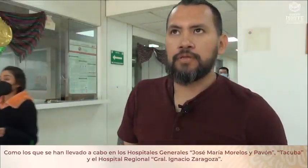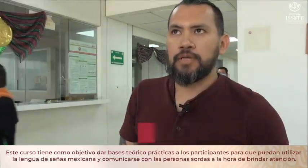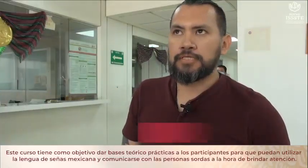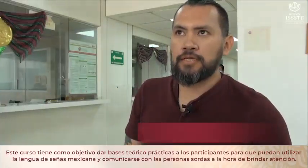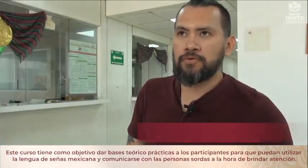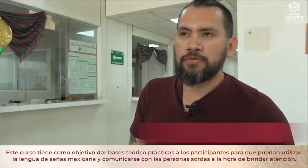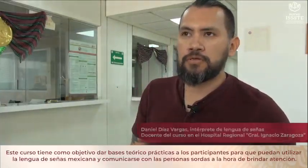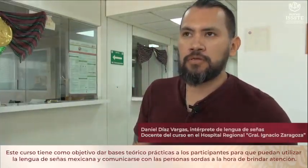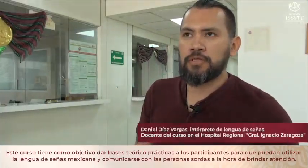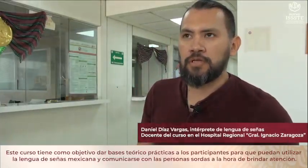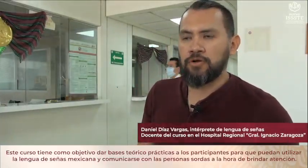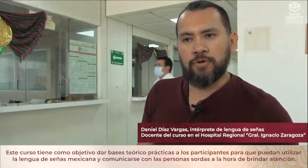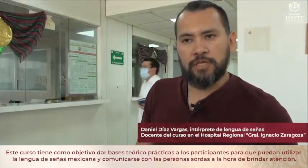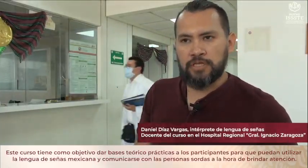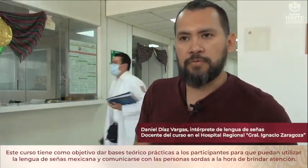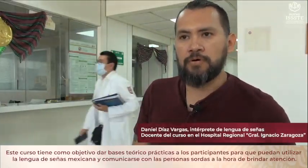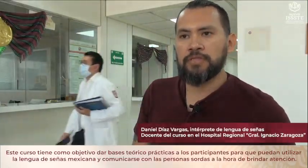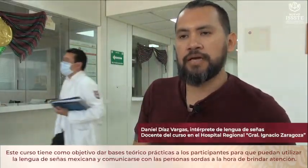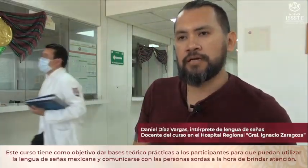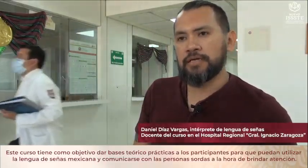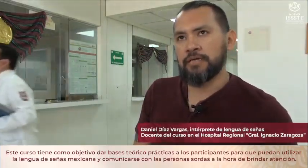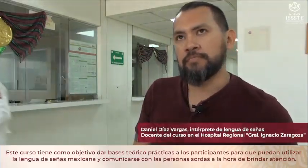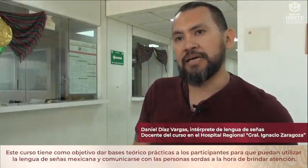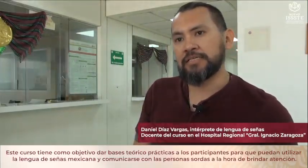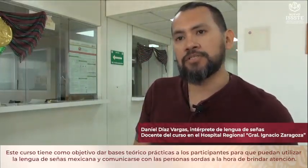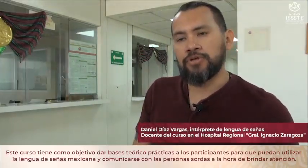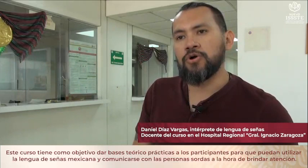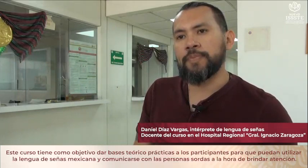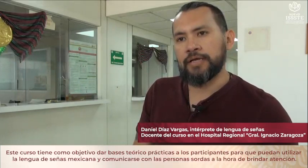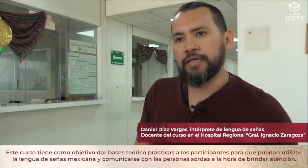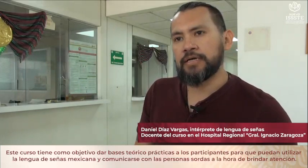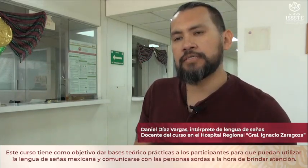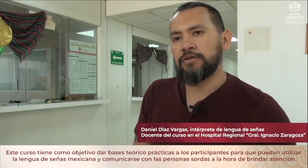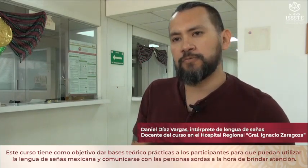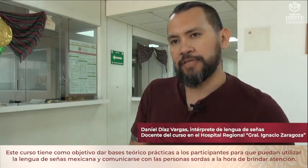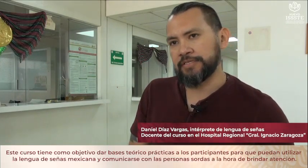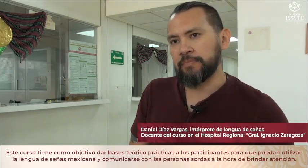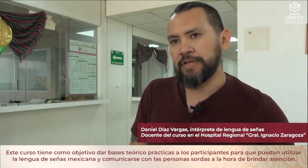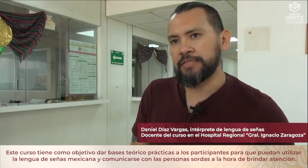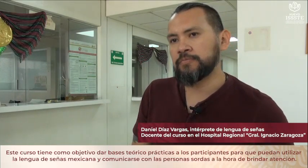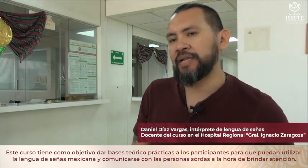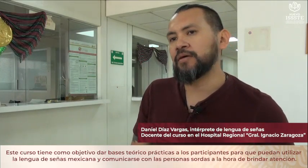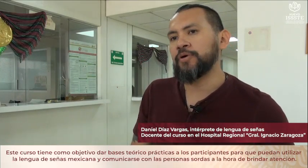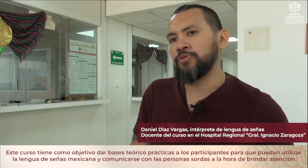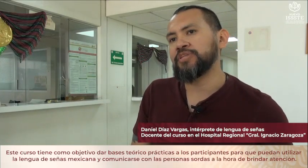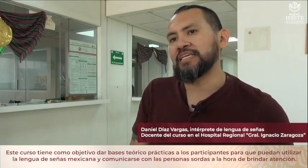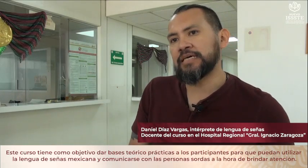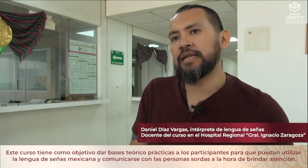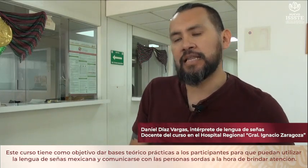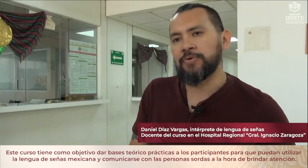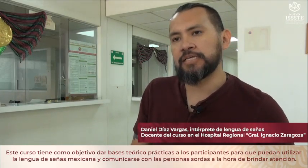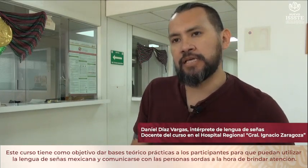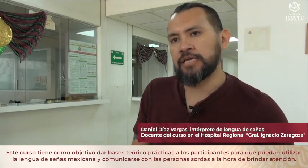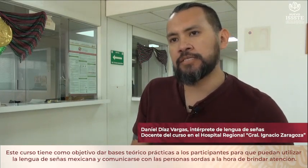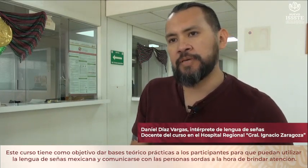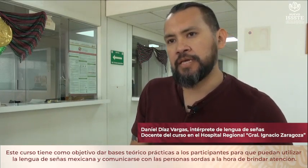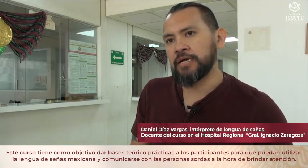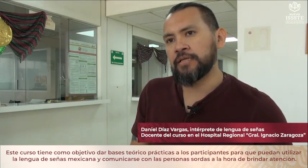Este curso tiene como objetivo dar bases teórico prácticas a los participantes para que puedan utilizar la lengua de señas mexicana